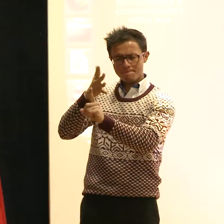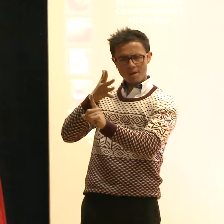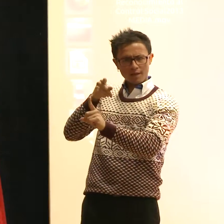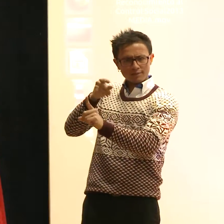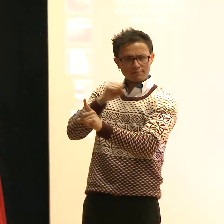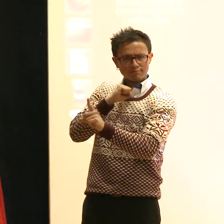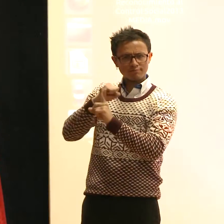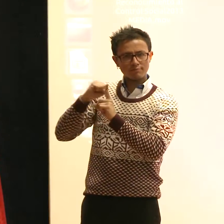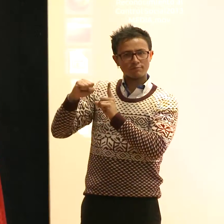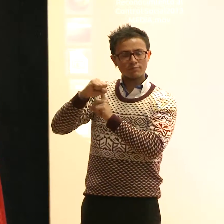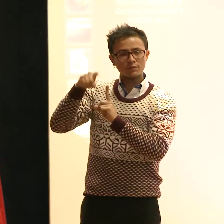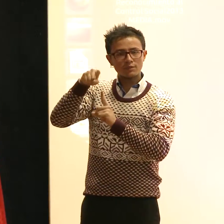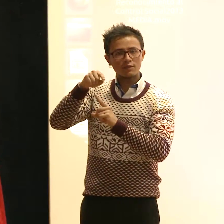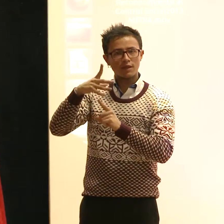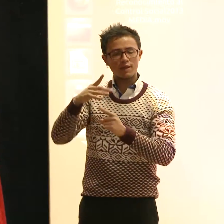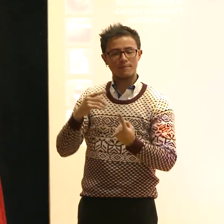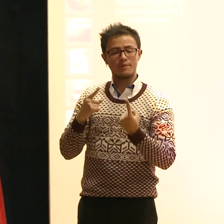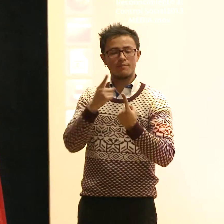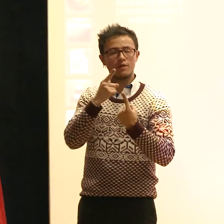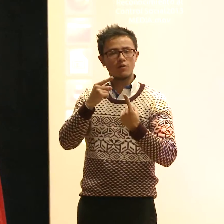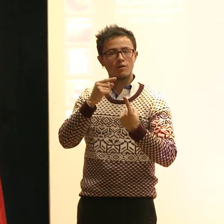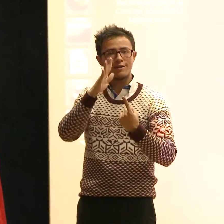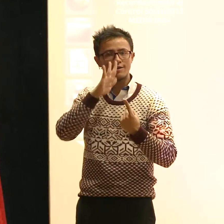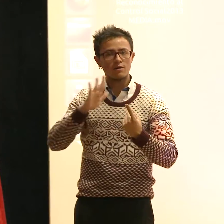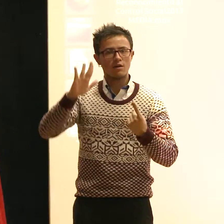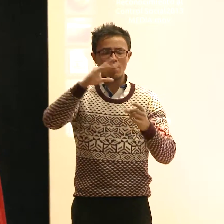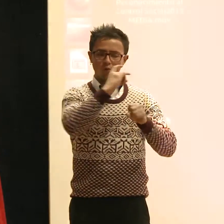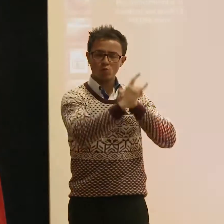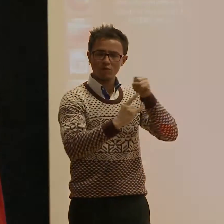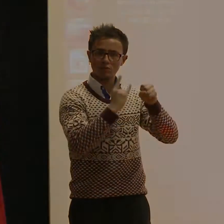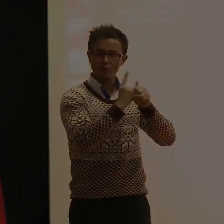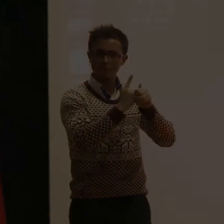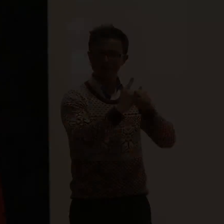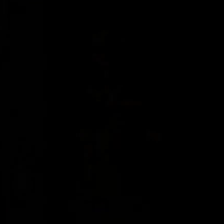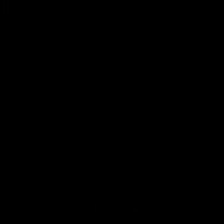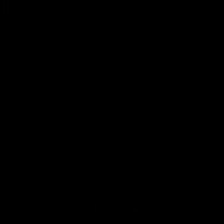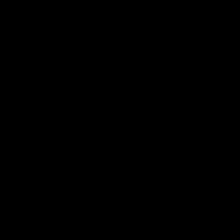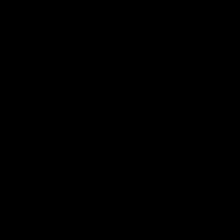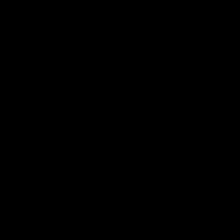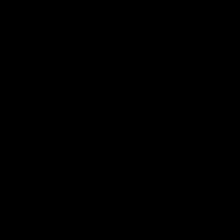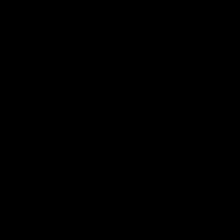hacia una noción universal. ¡Gracias! ¡Gracias! ¡Gracias! ¡Gracias! ¡Gracias!